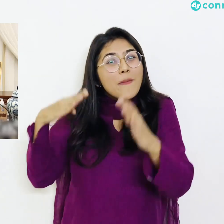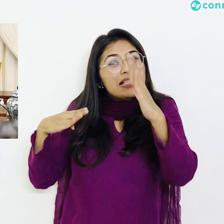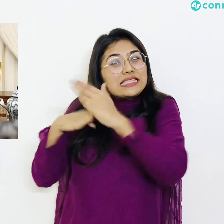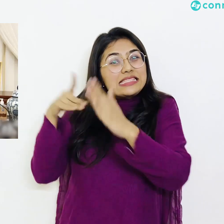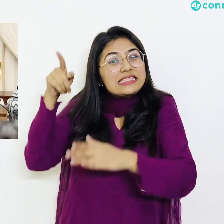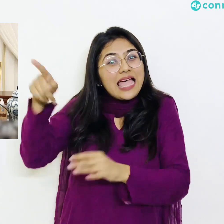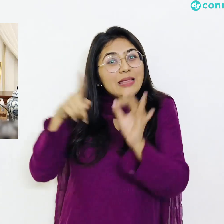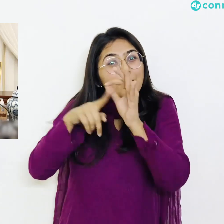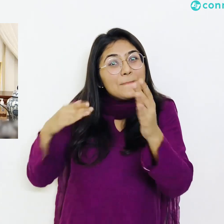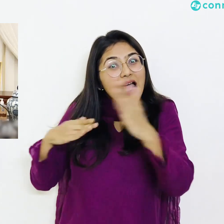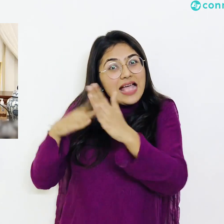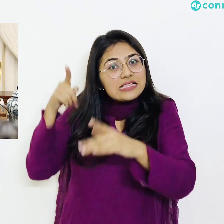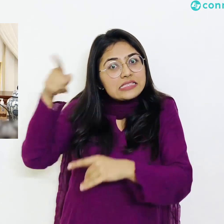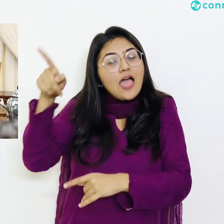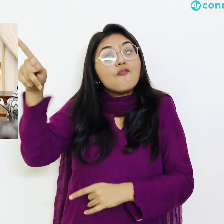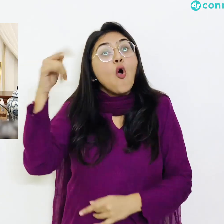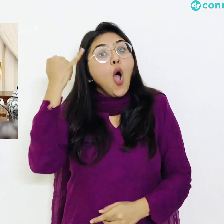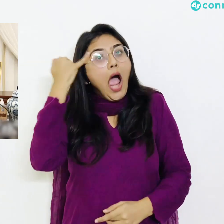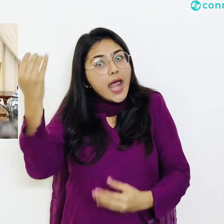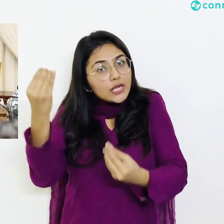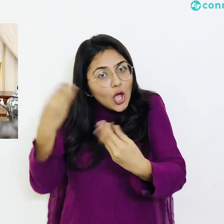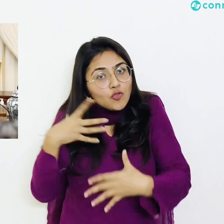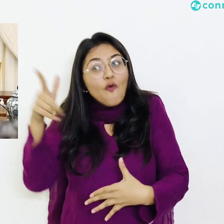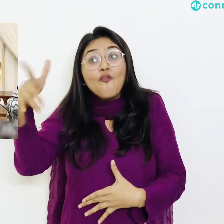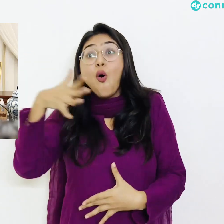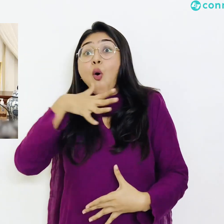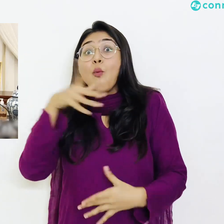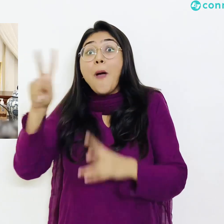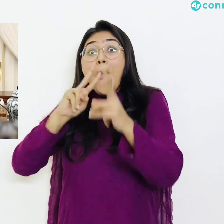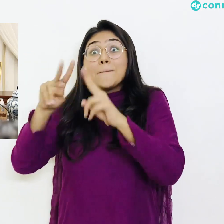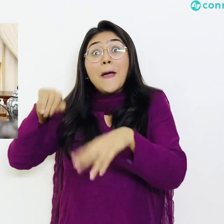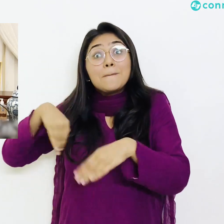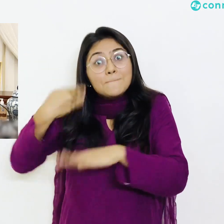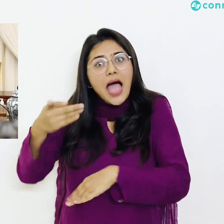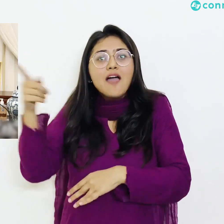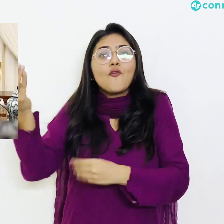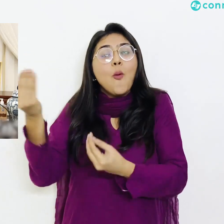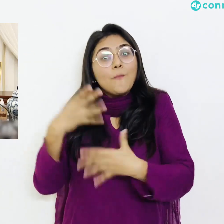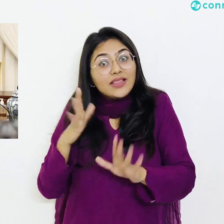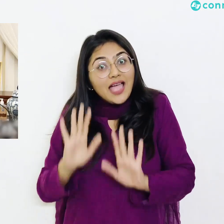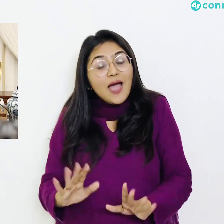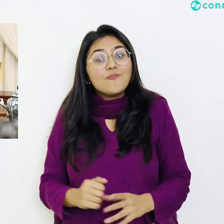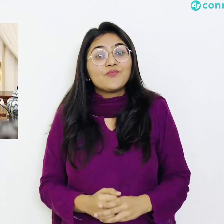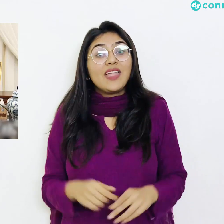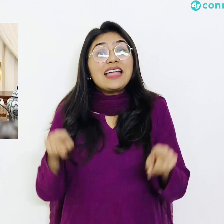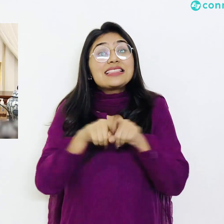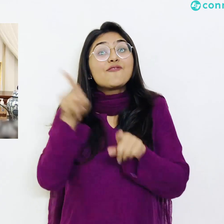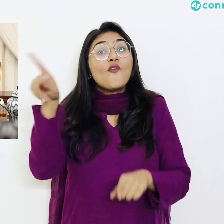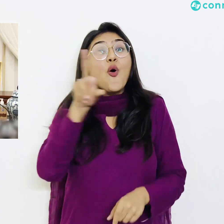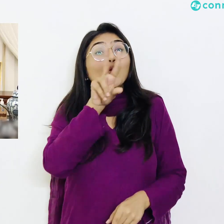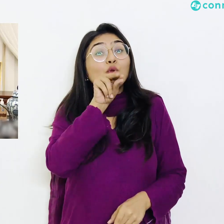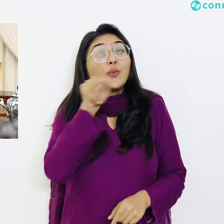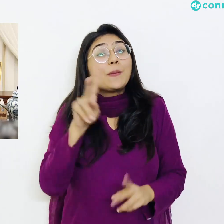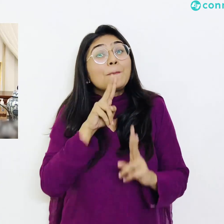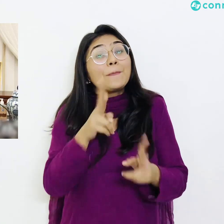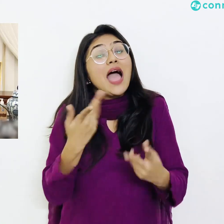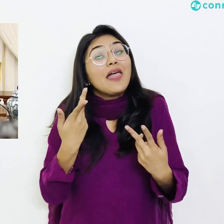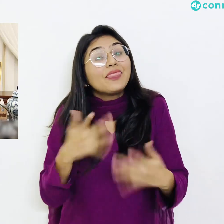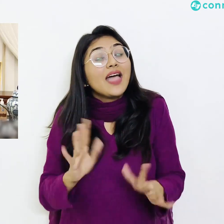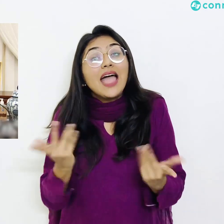کی مشاورت اس میں شامل ہے اور انہوں نے بڑے صاف الفاظ میں جو انہوں نے ٹویٹ کیے اس میں یہ بتا دیا ہے